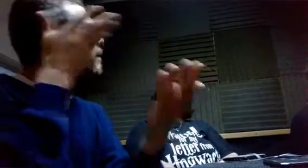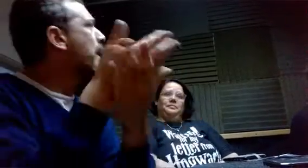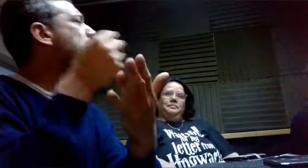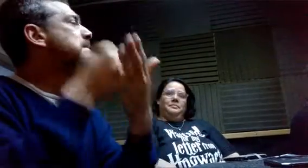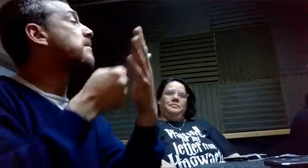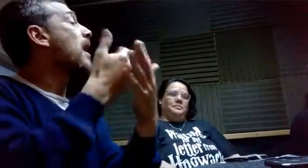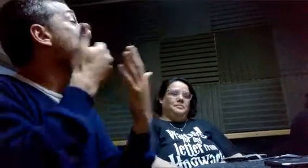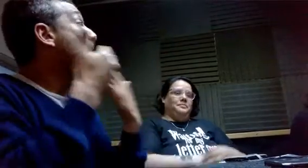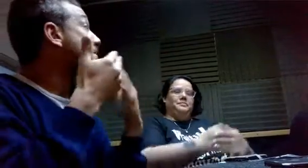Mundial de Sordos.